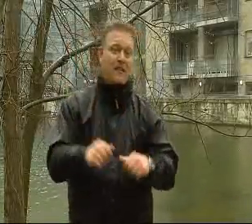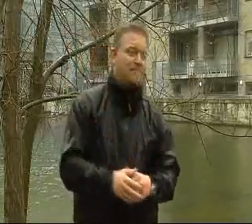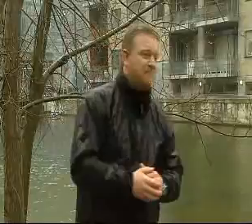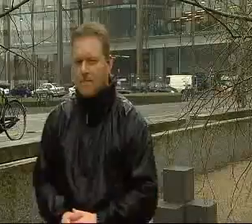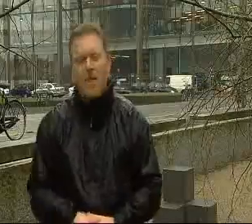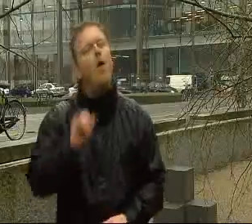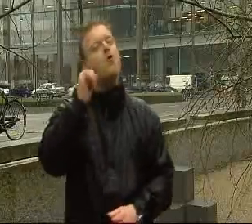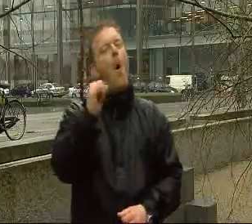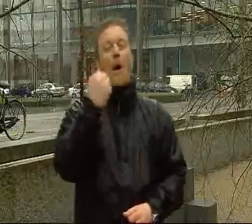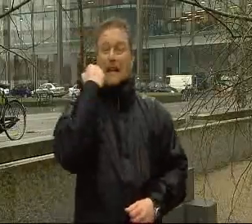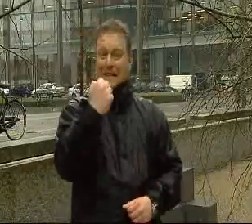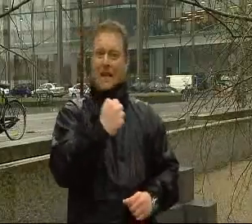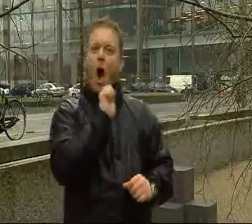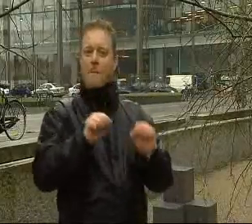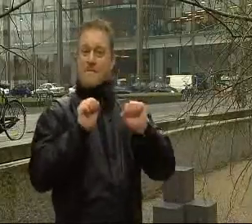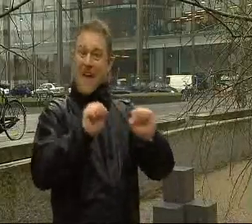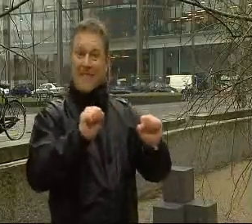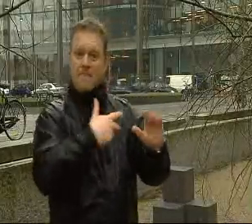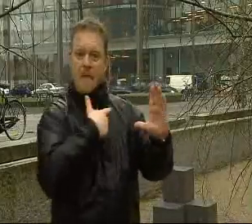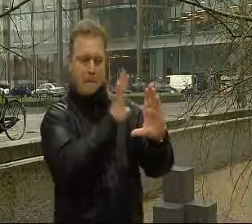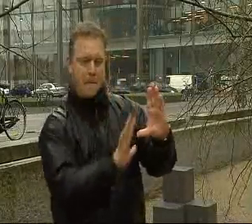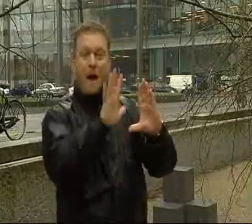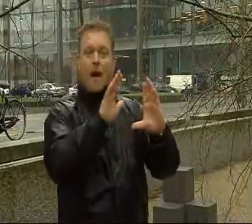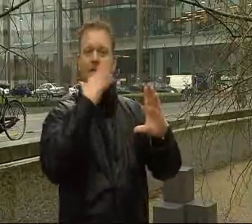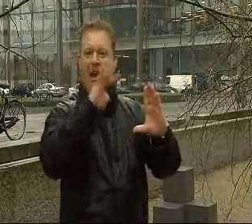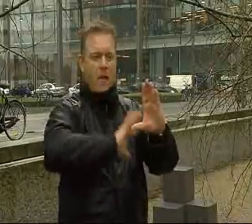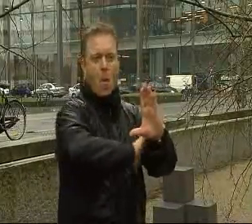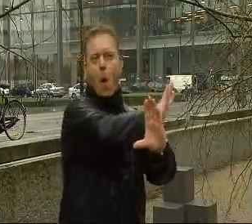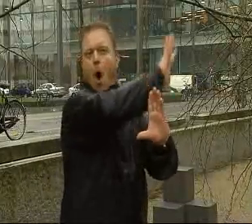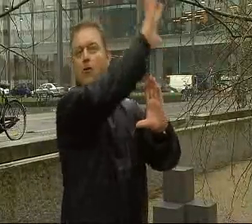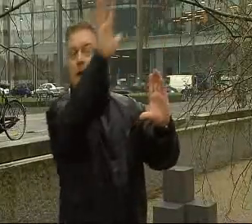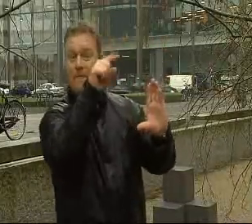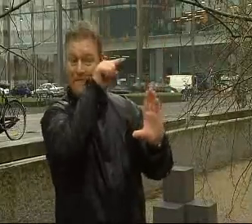Og det er fordi, at om vinteren er vandet omkring os varmere end landjorden.